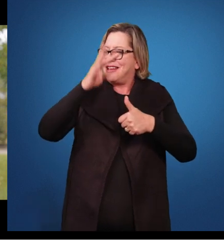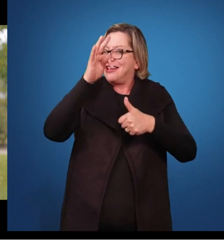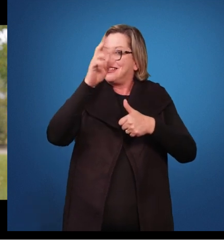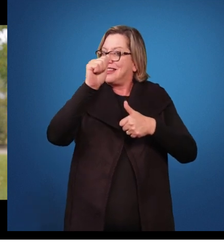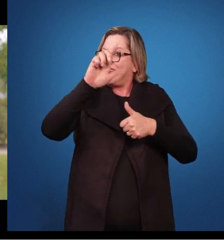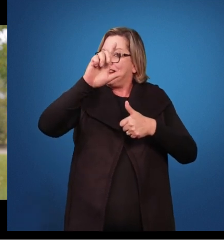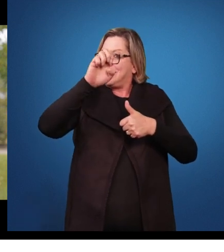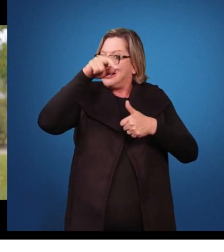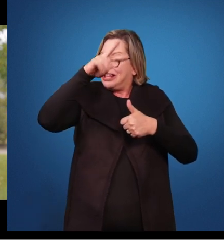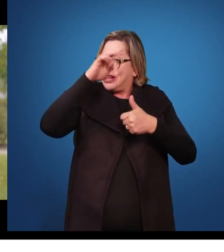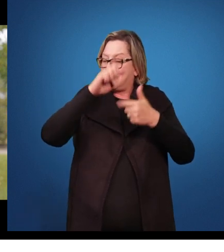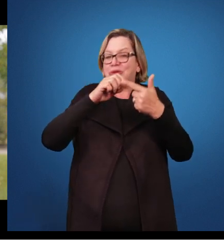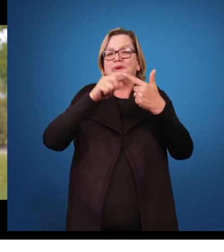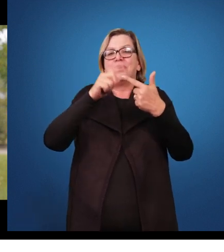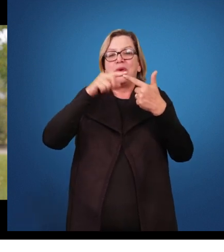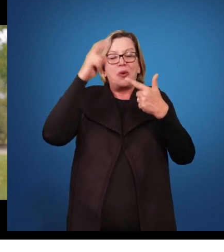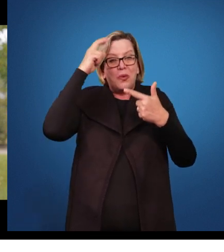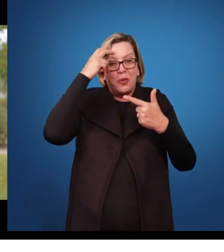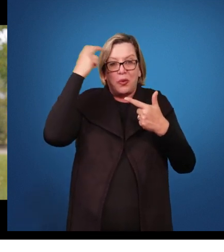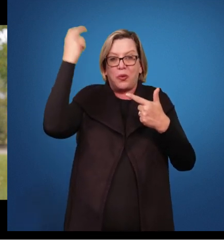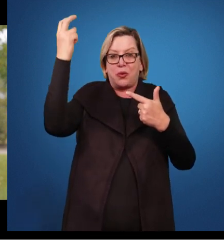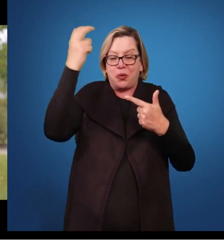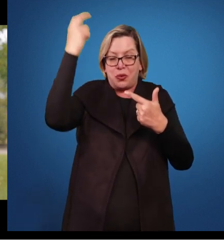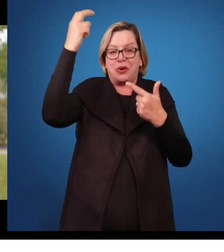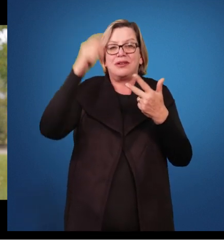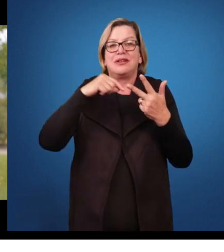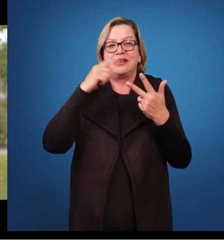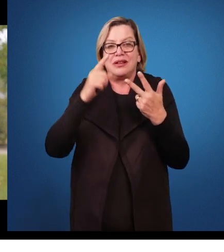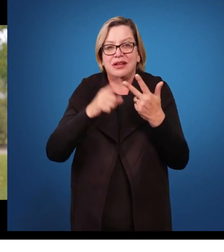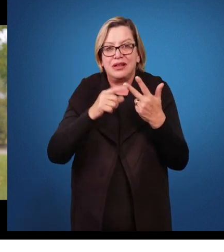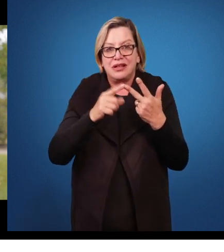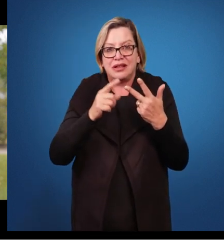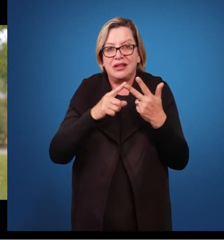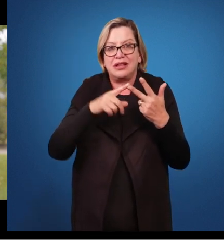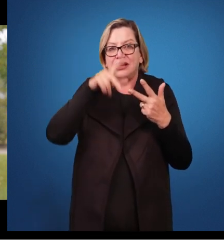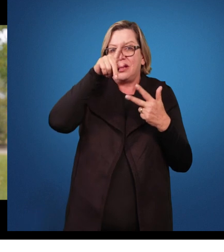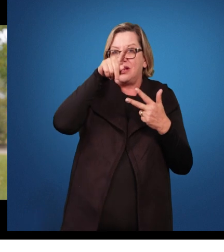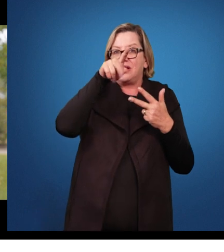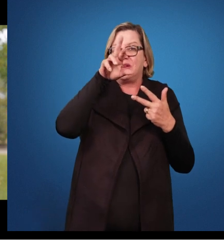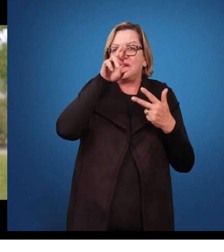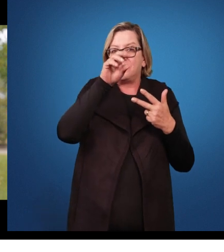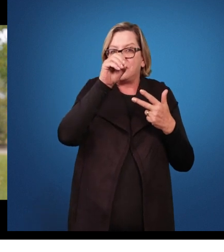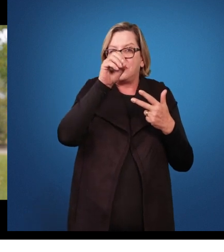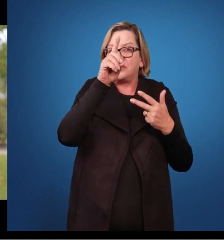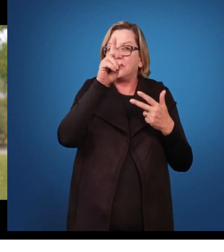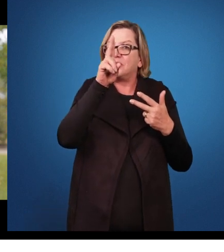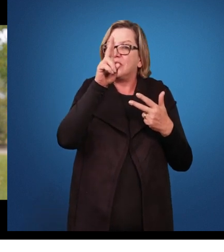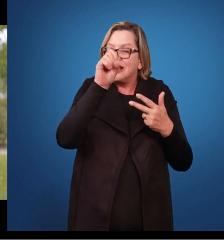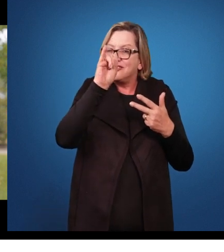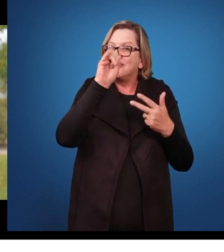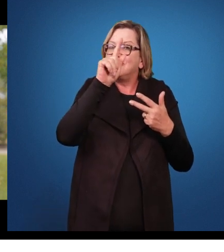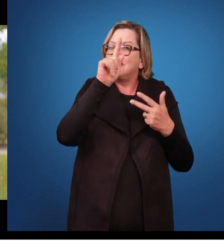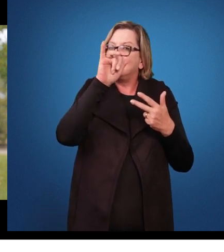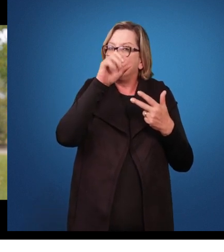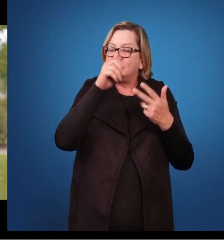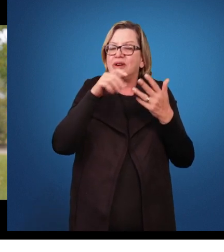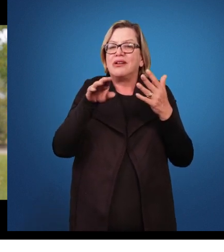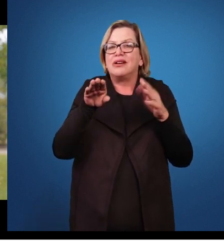de superdotação, de altas habilidades, você mencionou agora, de genialidade. Vamos para outra esfera de novo.